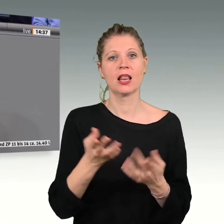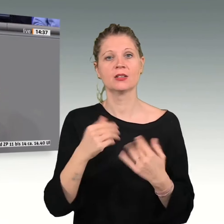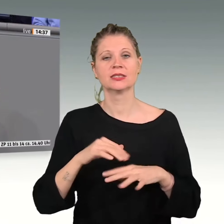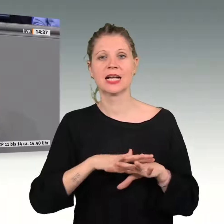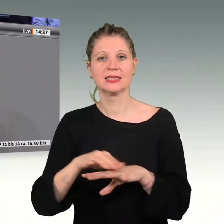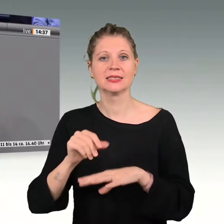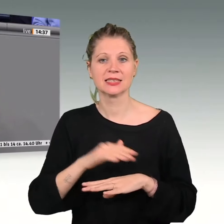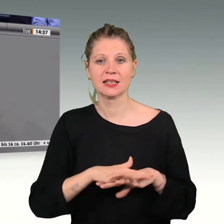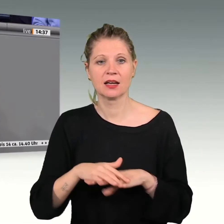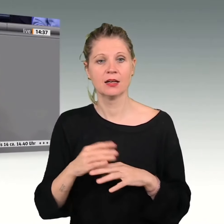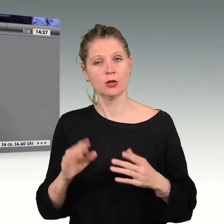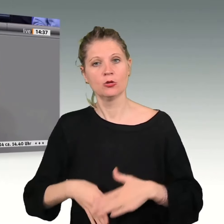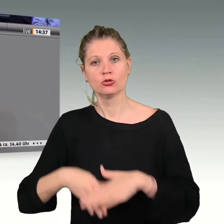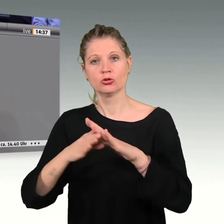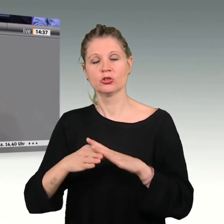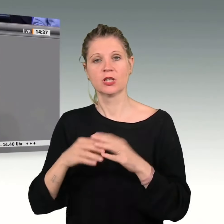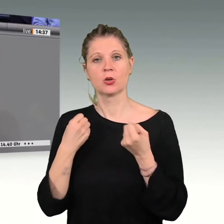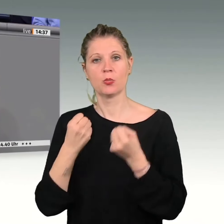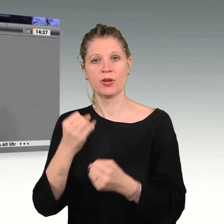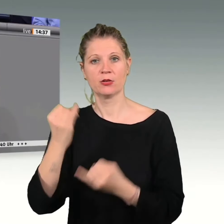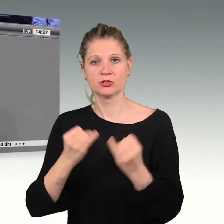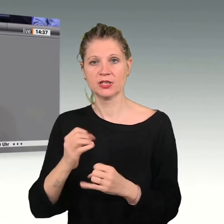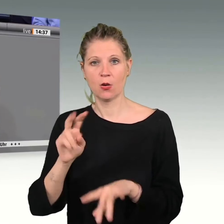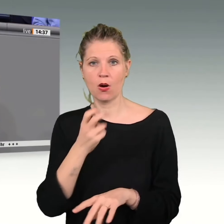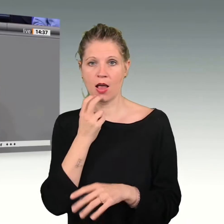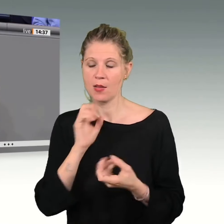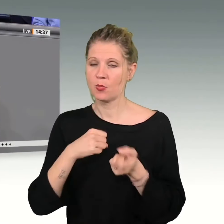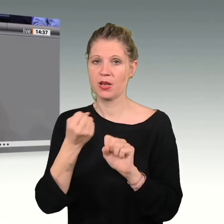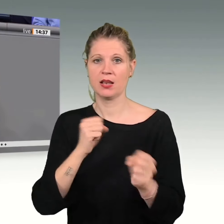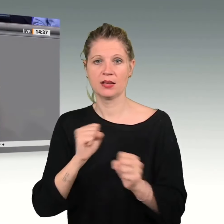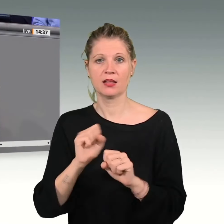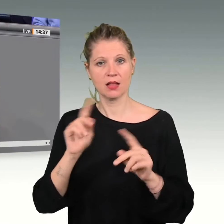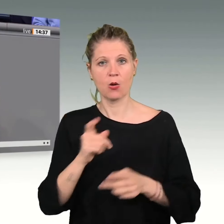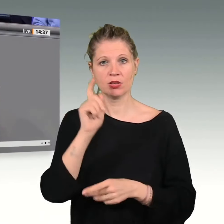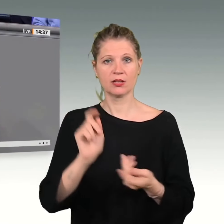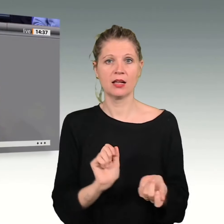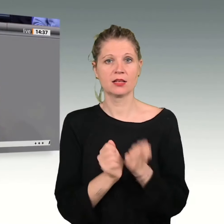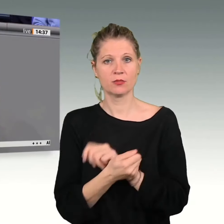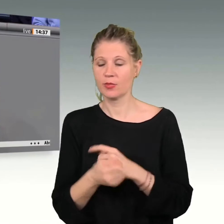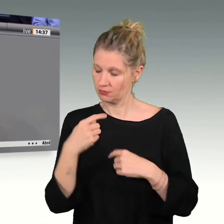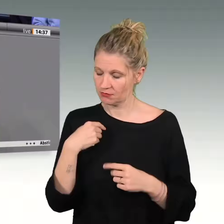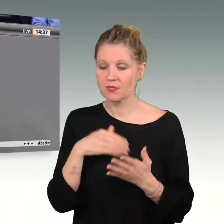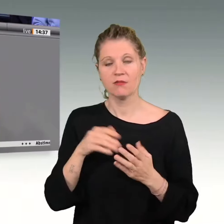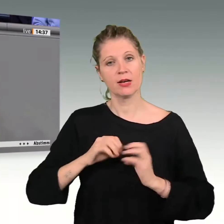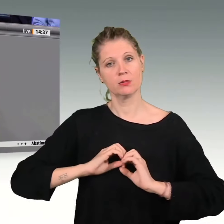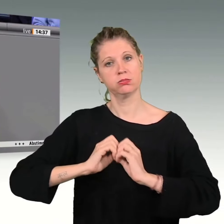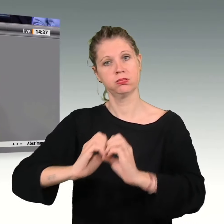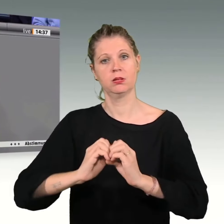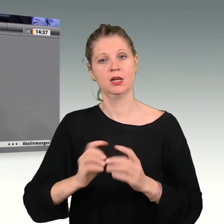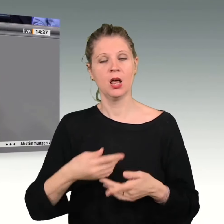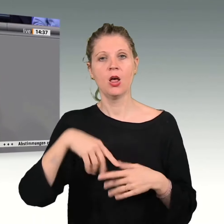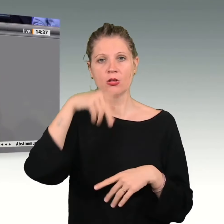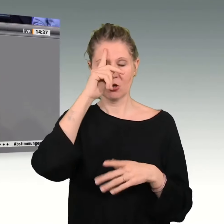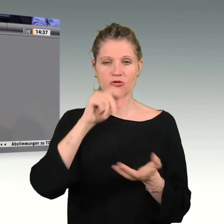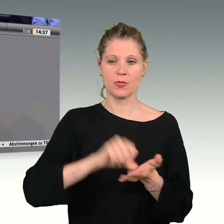Automobilindustrie bei der E-Mobilität und arbeiten an der digitalen Transformation weiter. Der deutsche Mittelstand